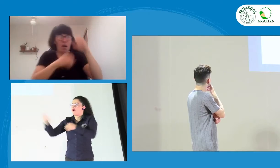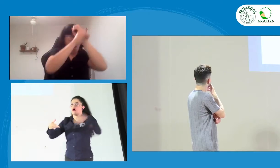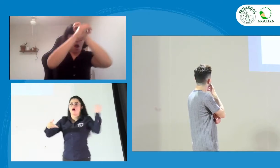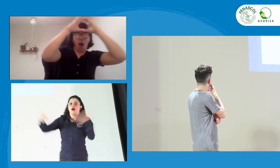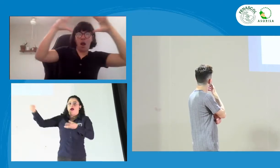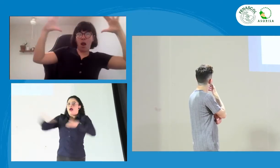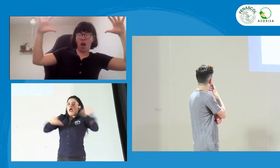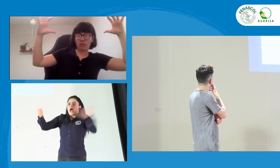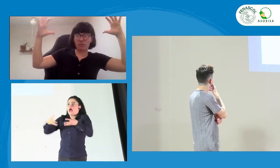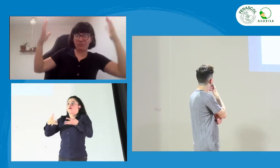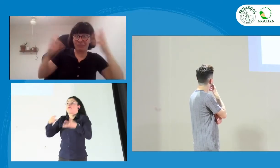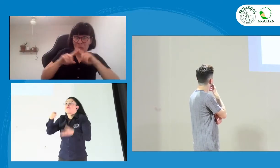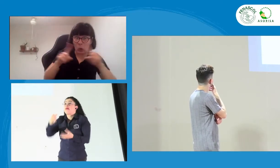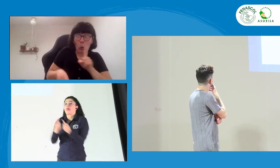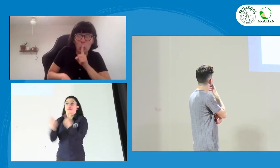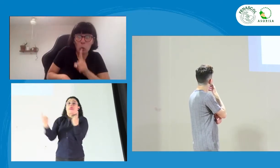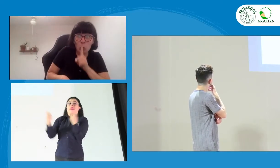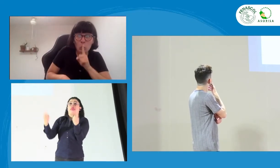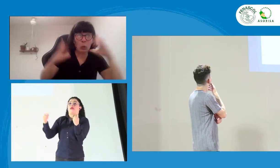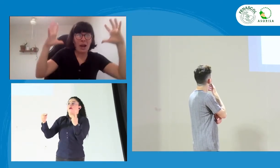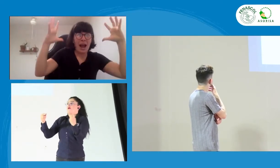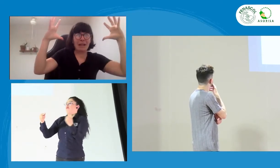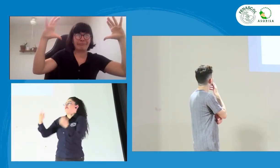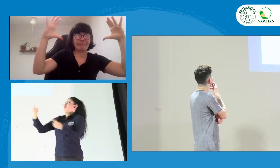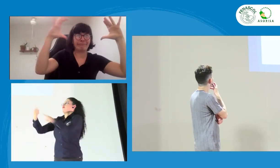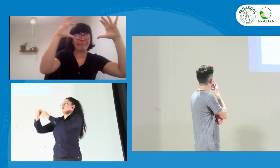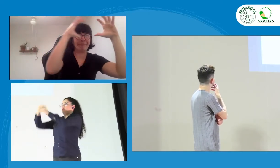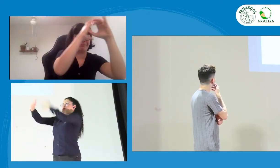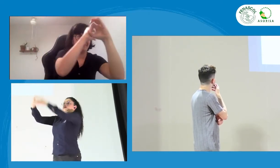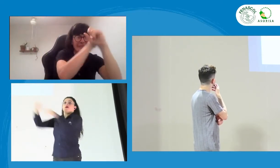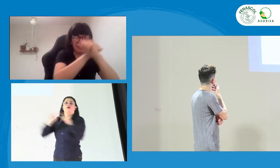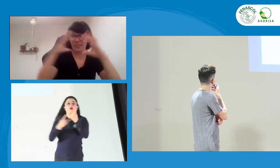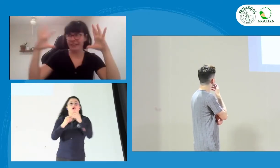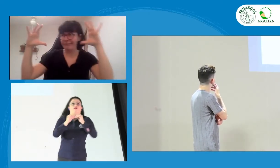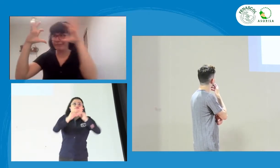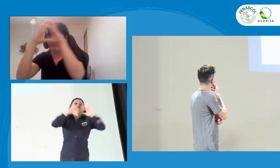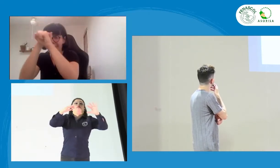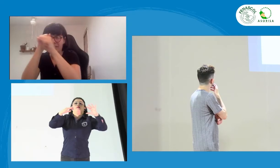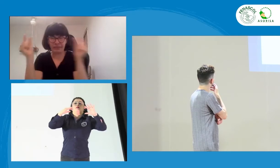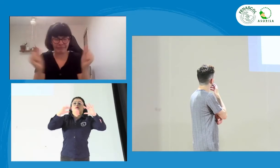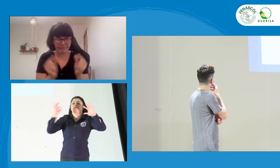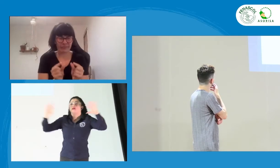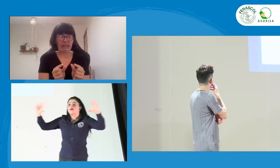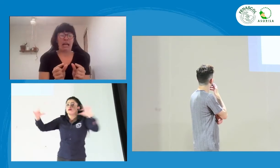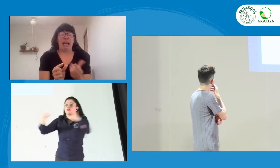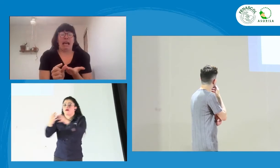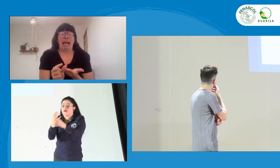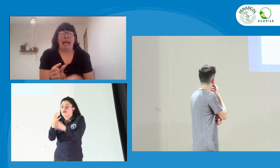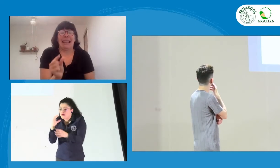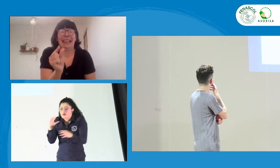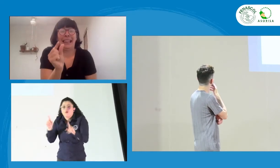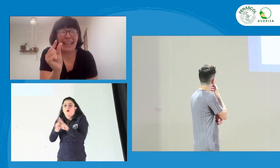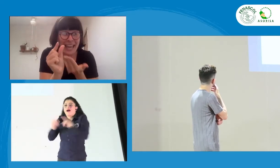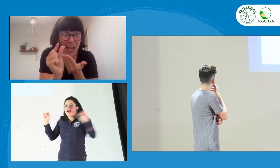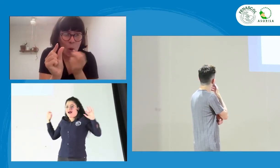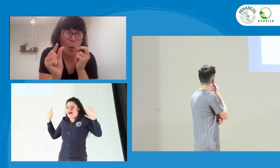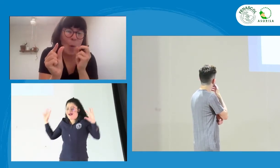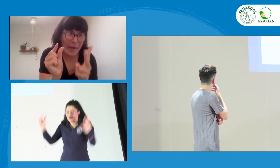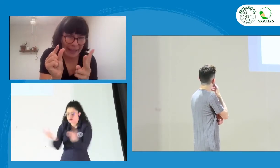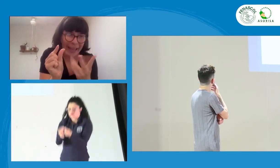¿Qué es lo que está sucediendo? ¿Cuáles son las visiones desde cada punto de vista? Y que después de que se conozcan, pues nos demos cuenta